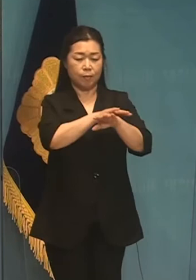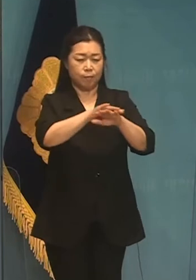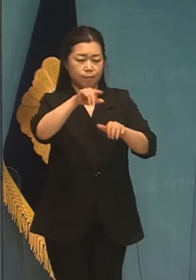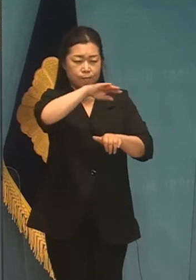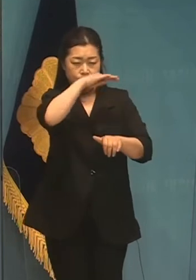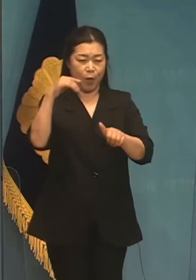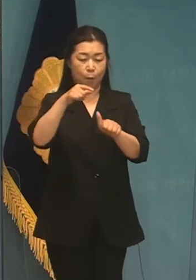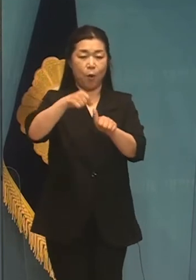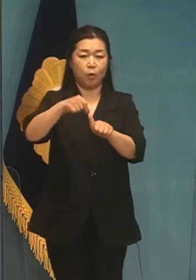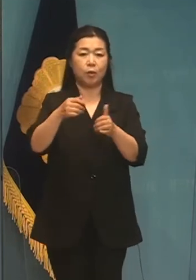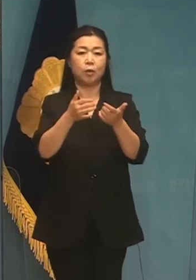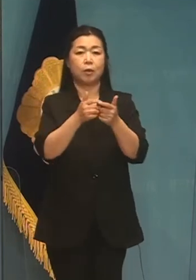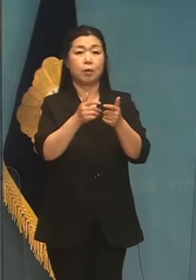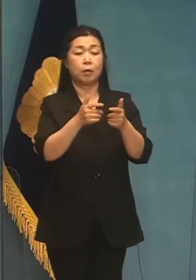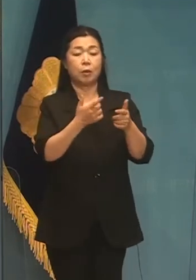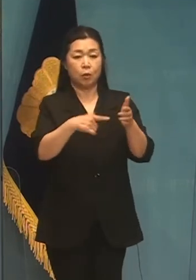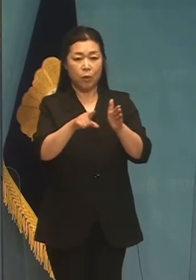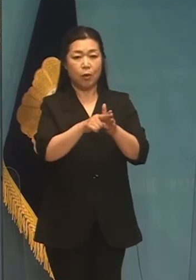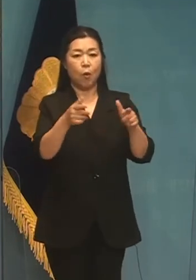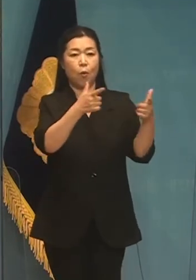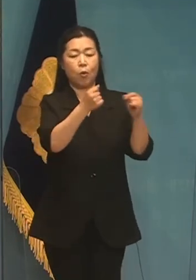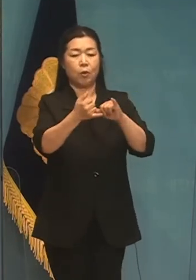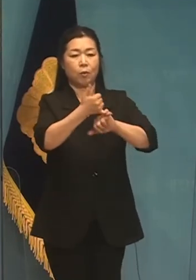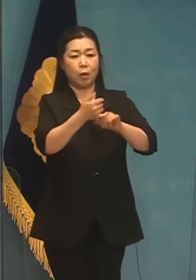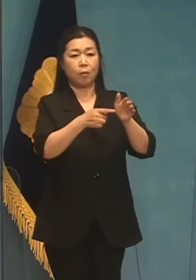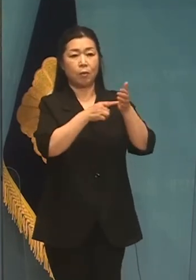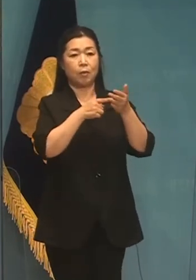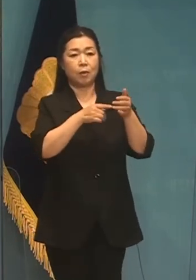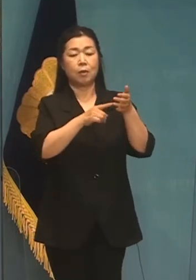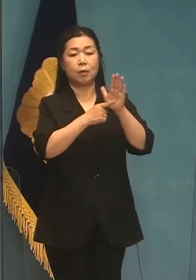공동공약 선언을 제안합니다.